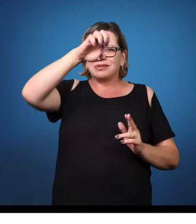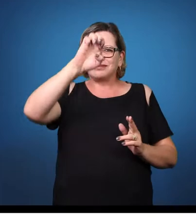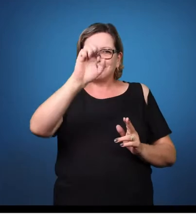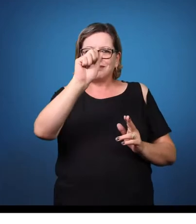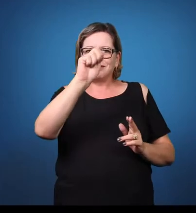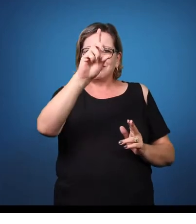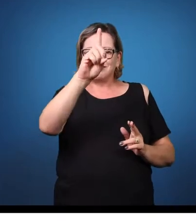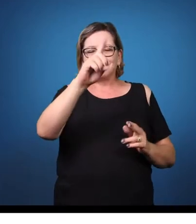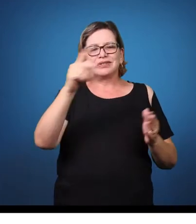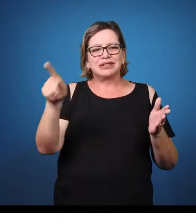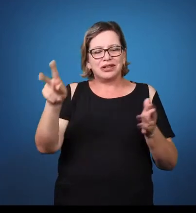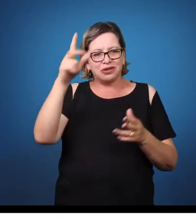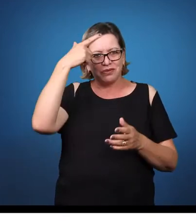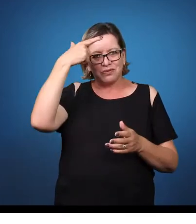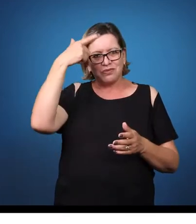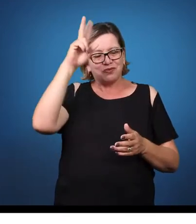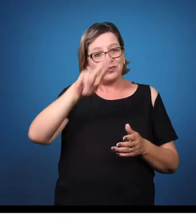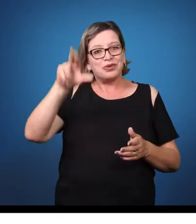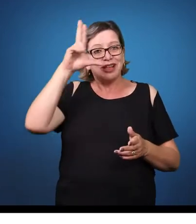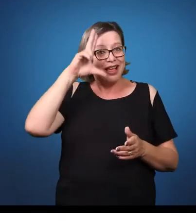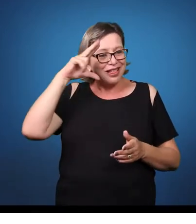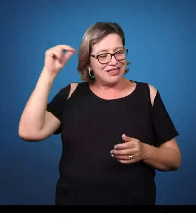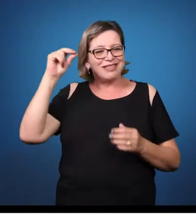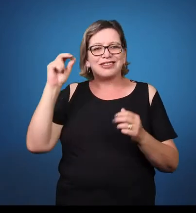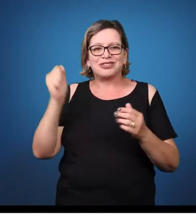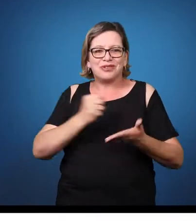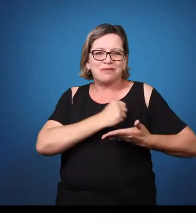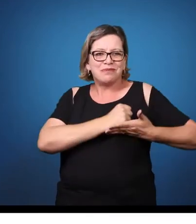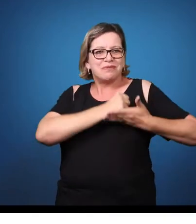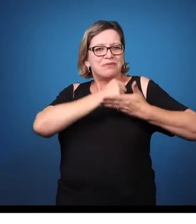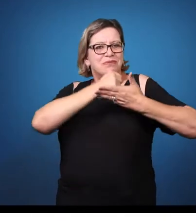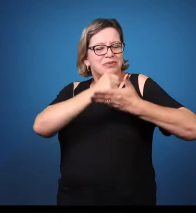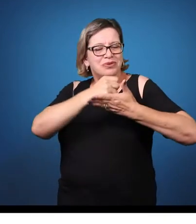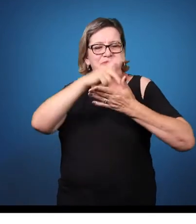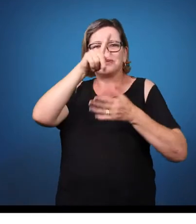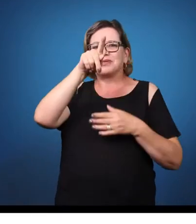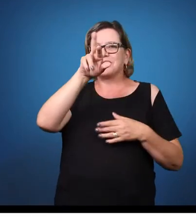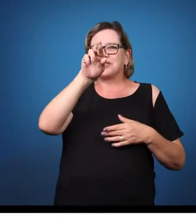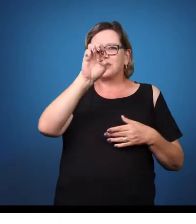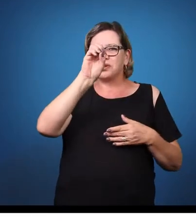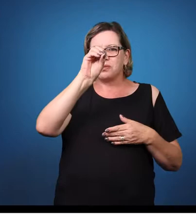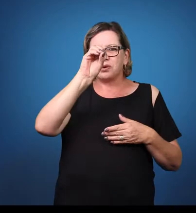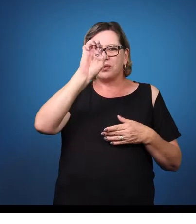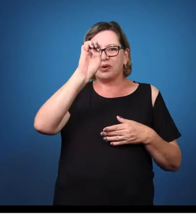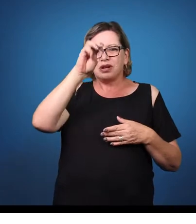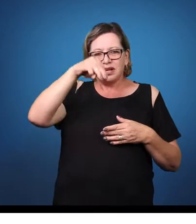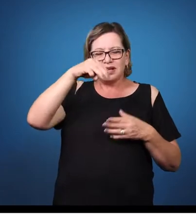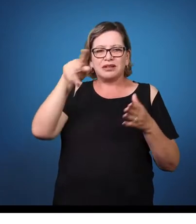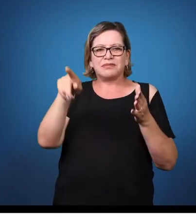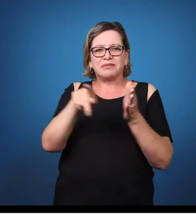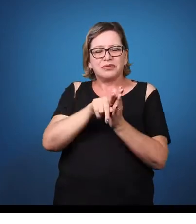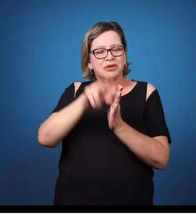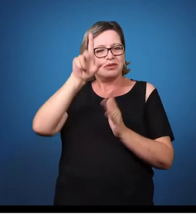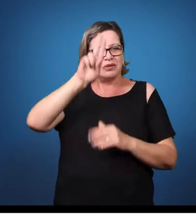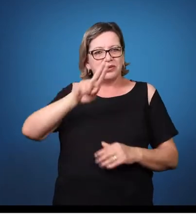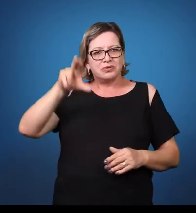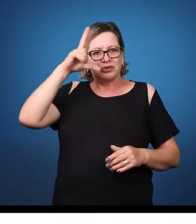Unicentro, o NEAD, com o apoio fundamental da Proem, a Pró-Reitoria de Ensino da Instituição, e do PIA, o